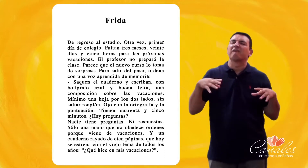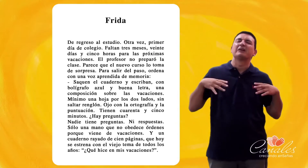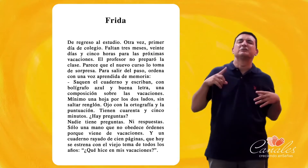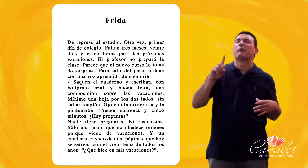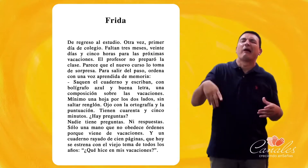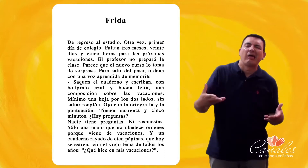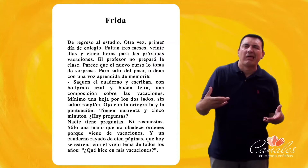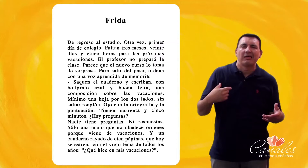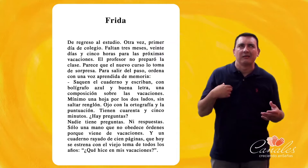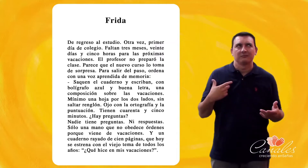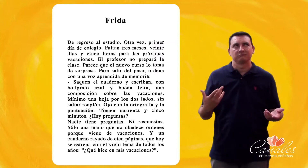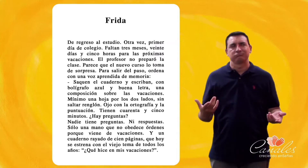mis vacaciones?